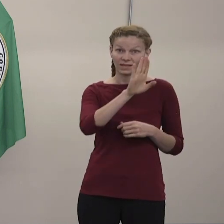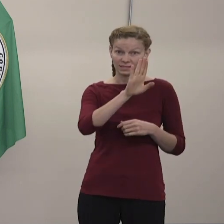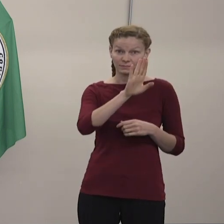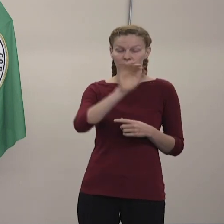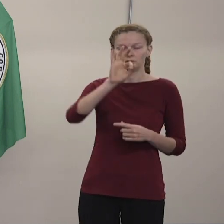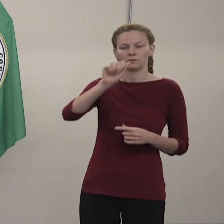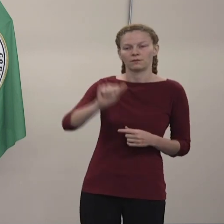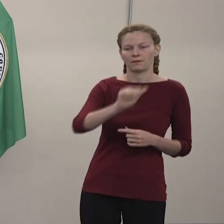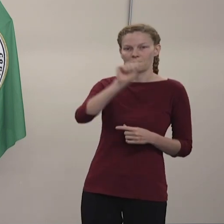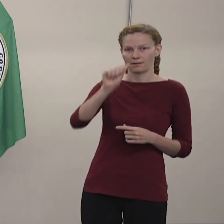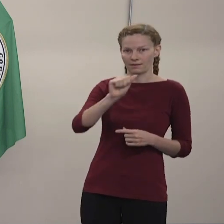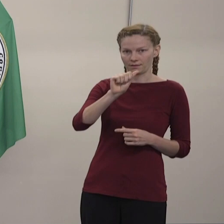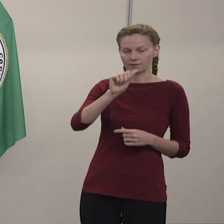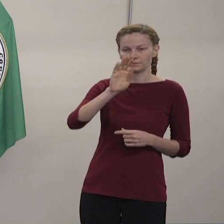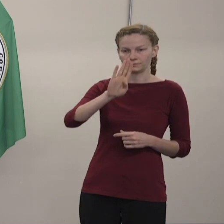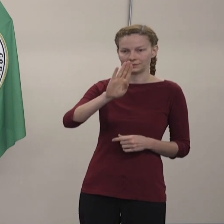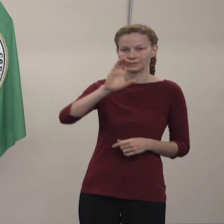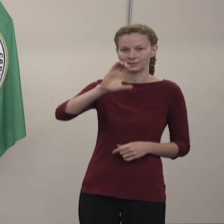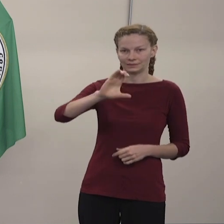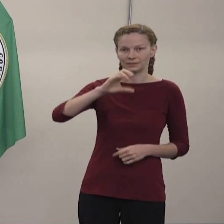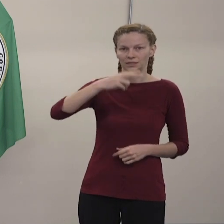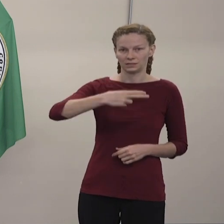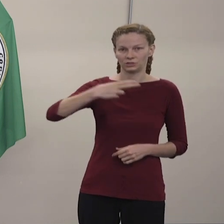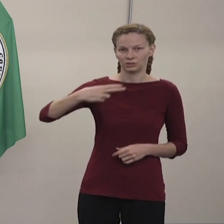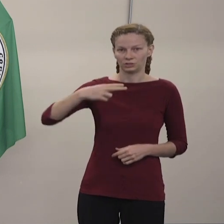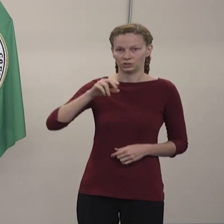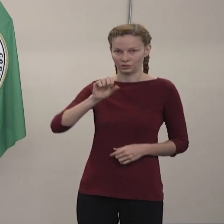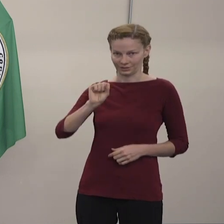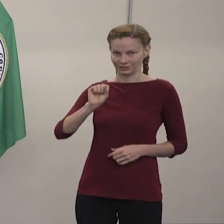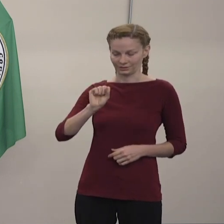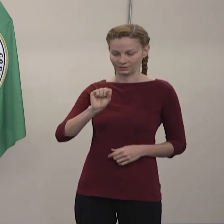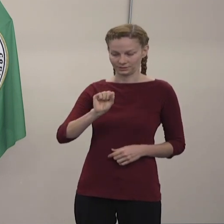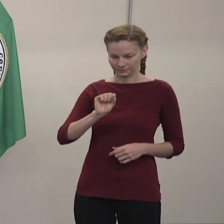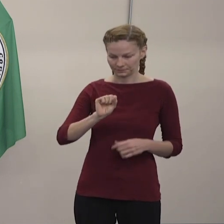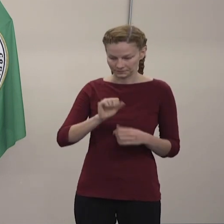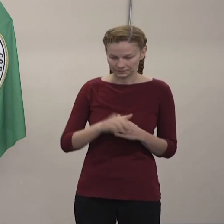Se puede encontrar en Facebook en arroba bchhs.